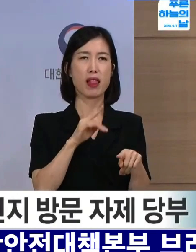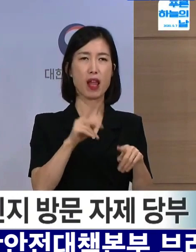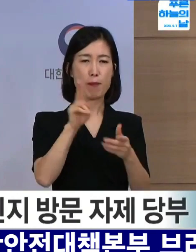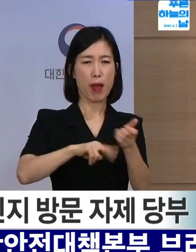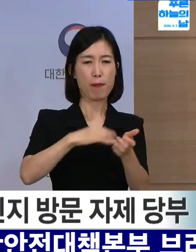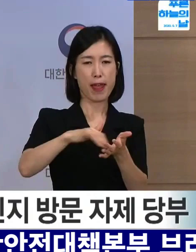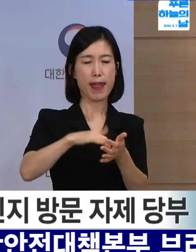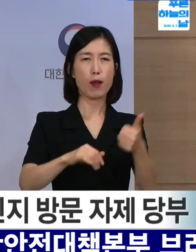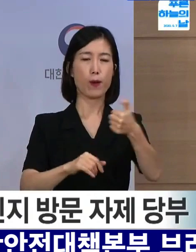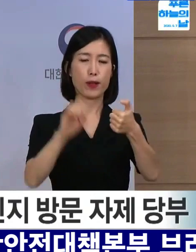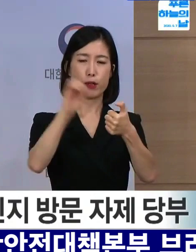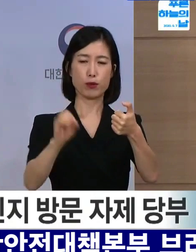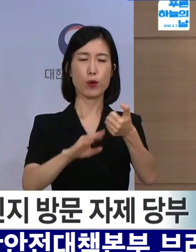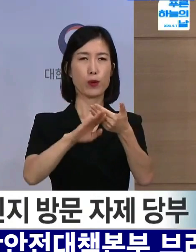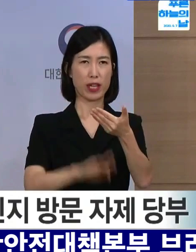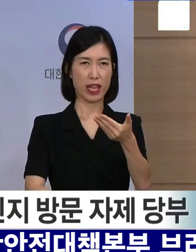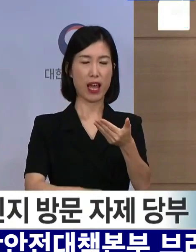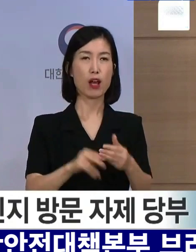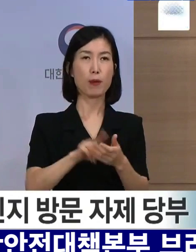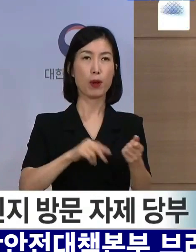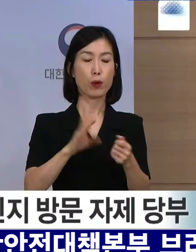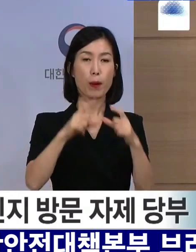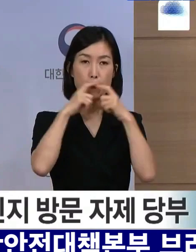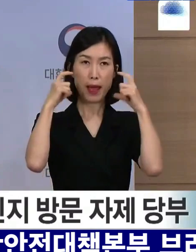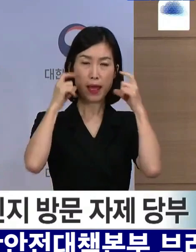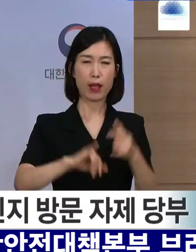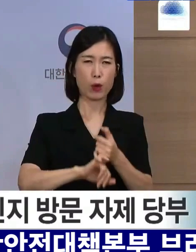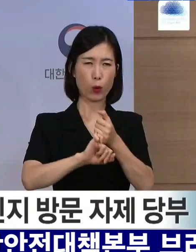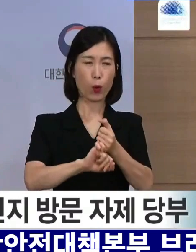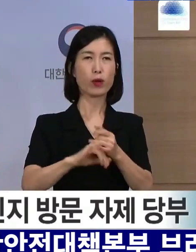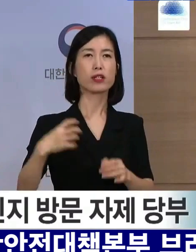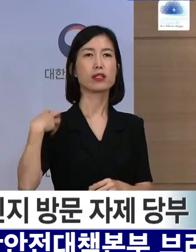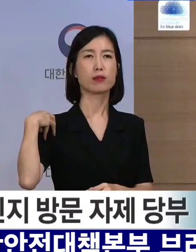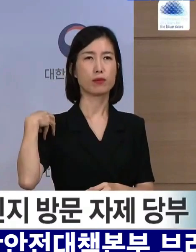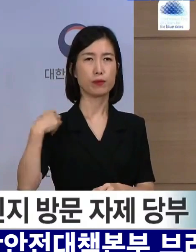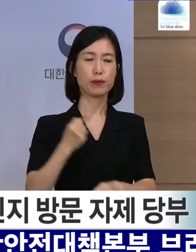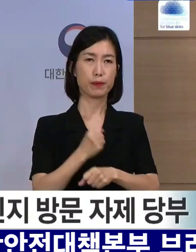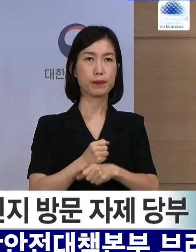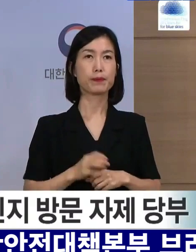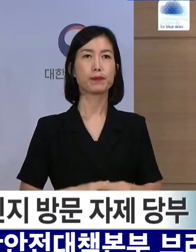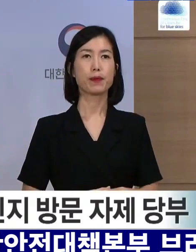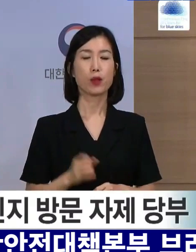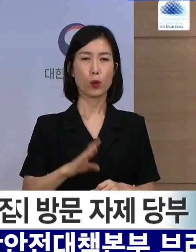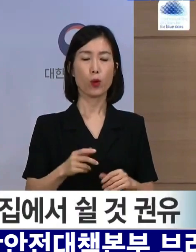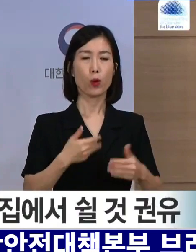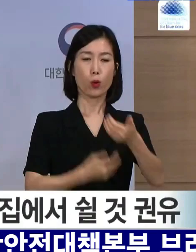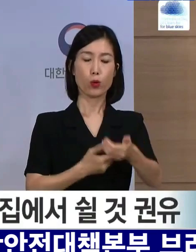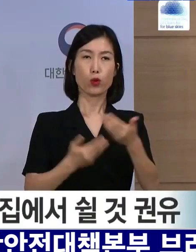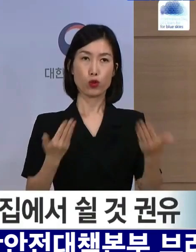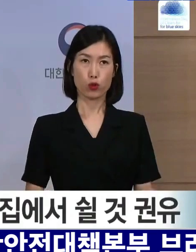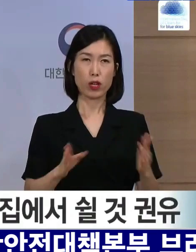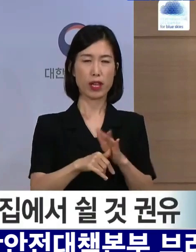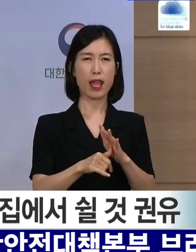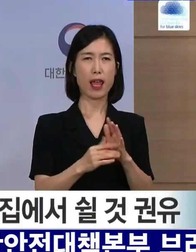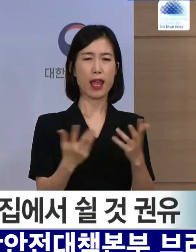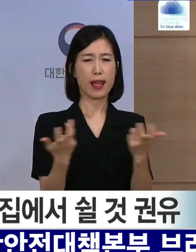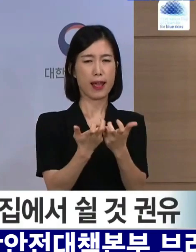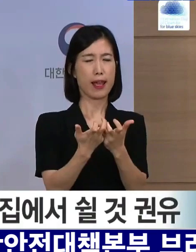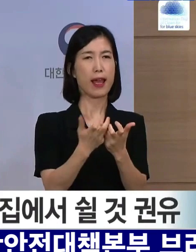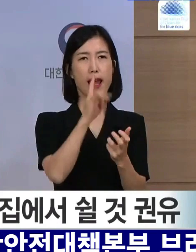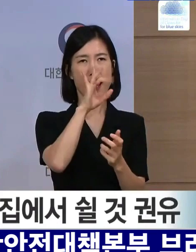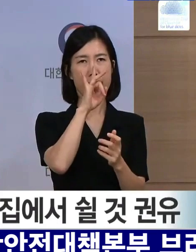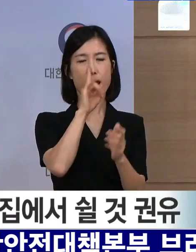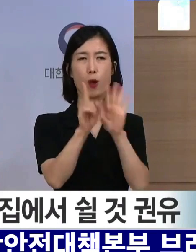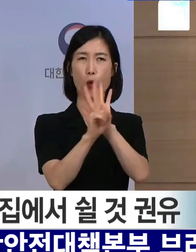판매 비율을 50%로 제한하고 마스크 착용을 의무화하였습니다. 휴게소는 혼잡 안내 시스템을